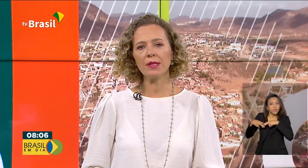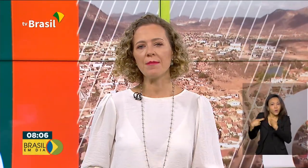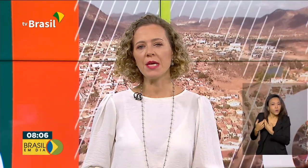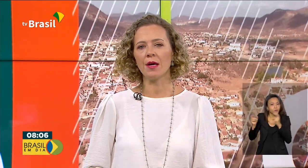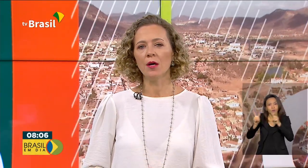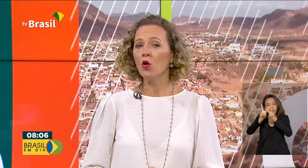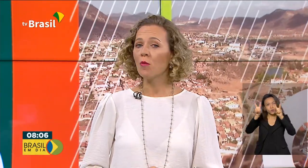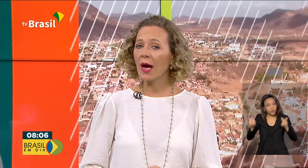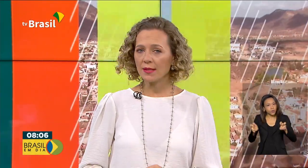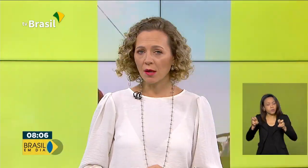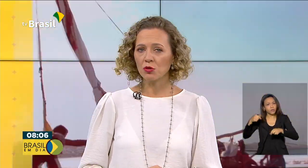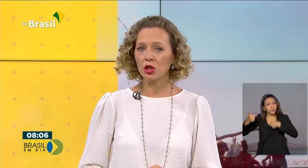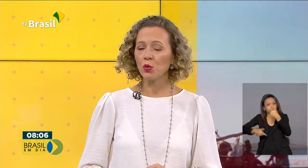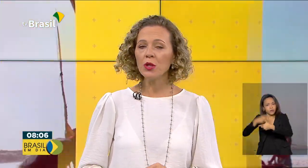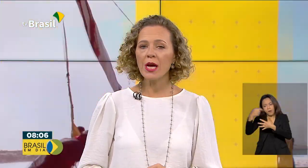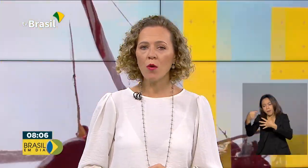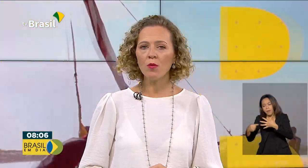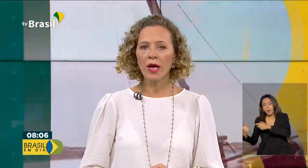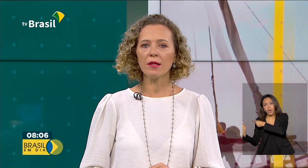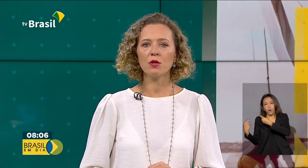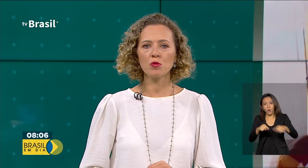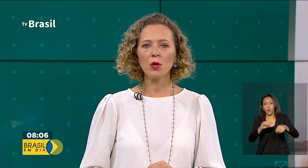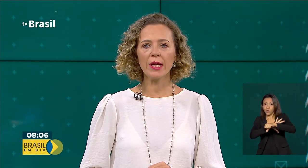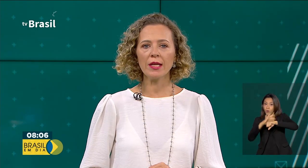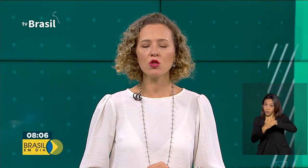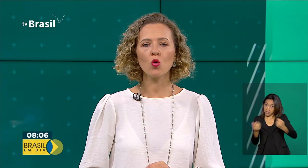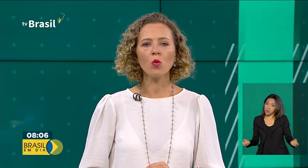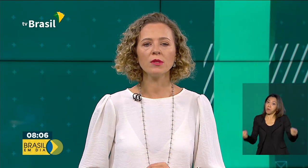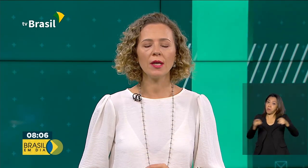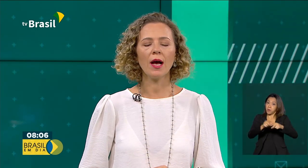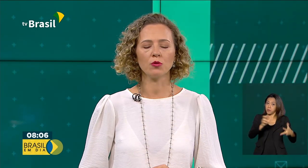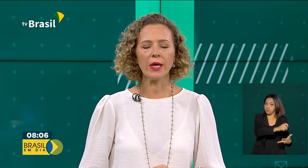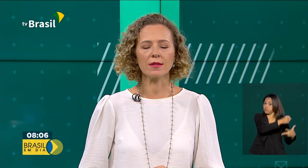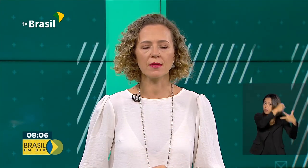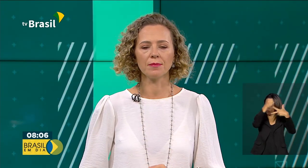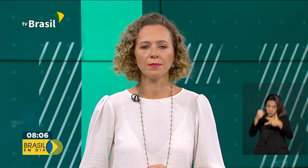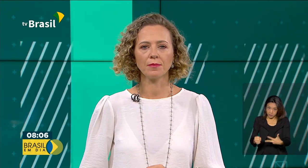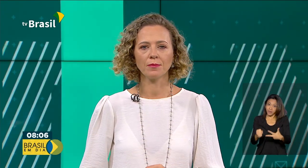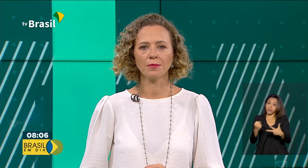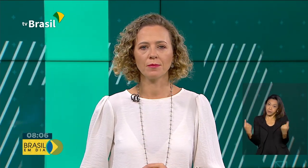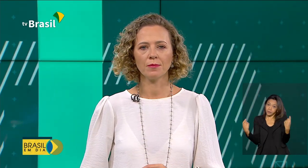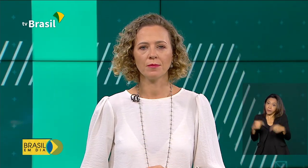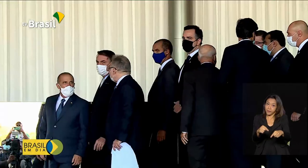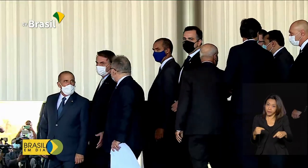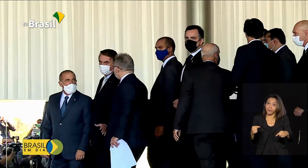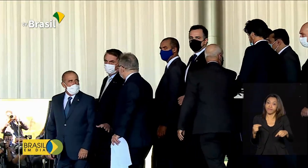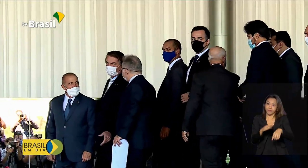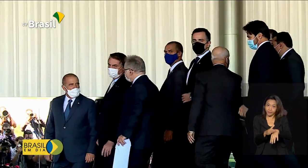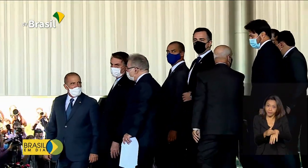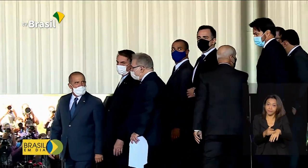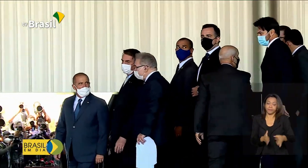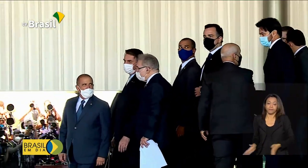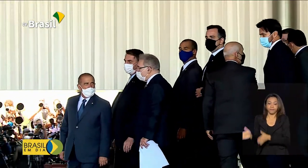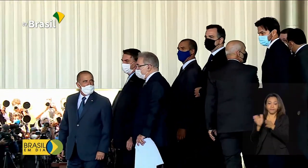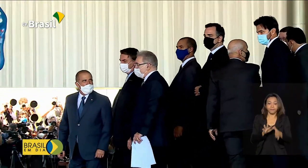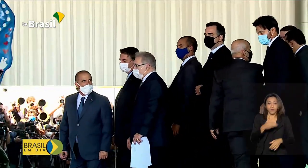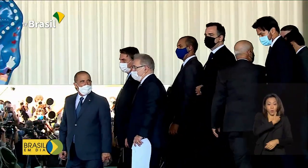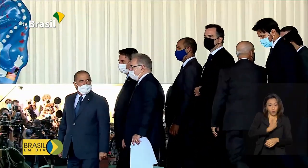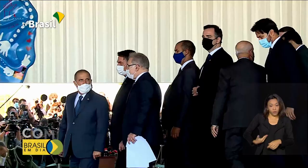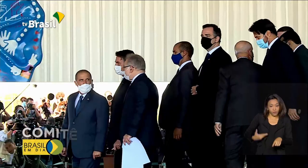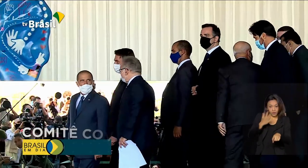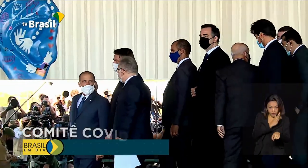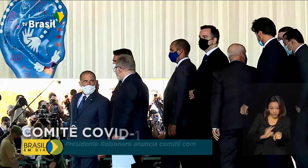combate à pandemia, uma ação de união entre os poderes contra a doença. O governo federal une